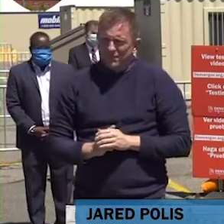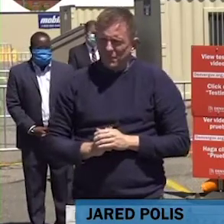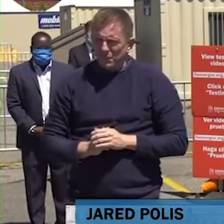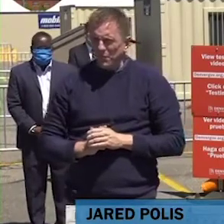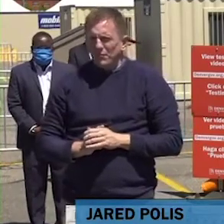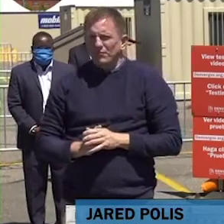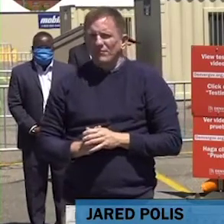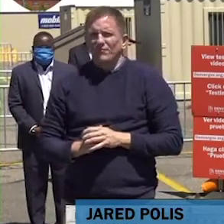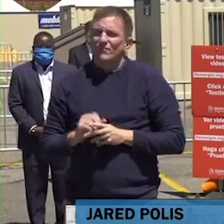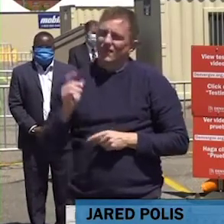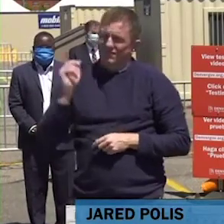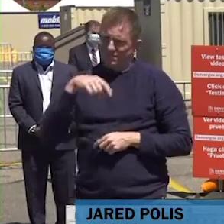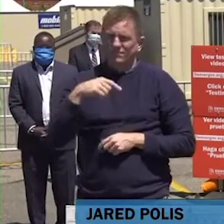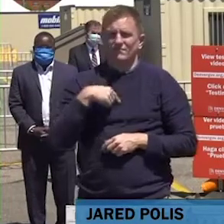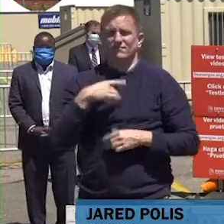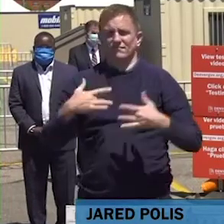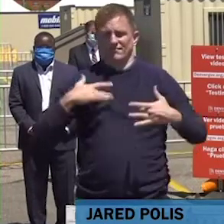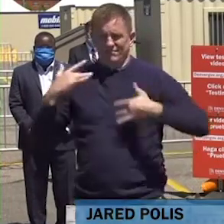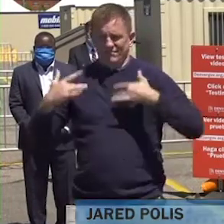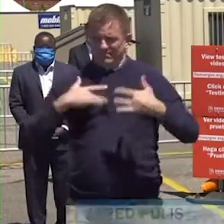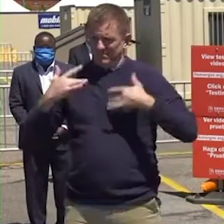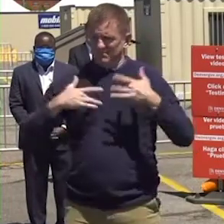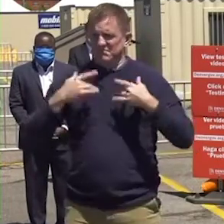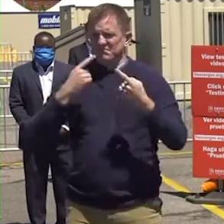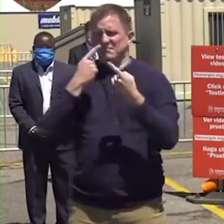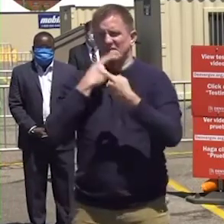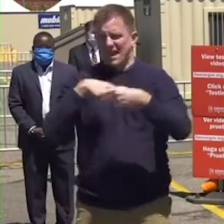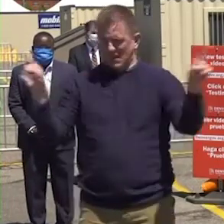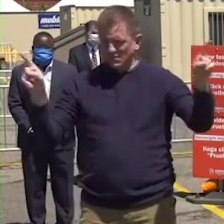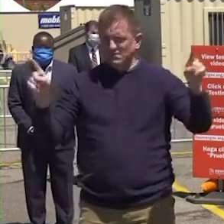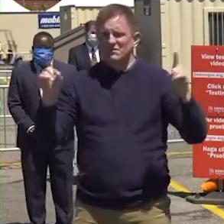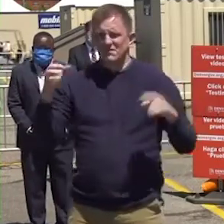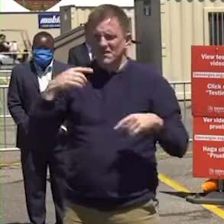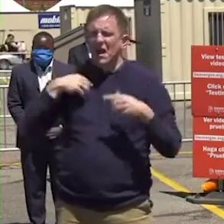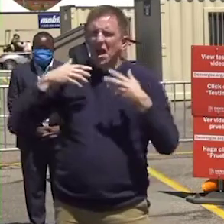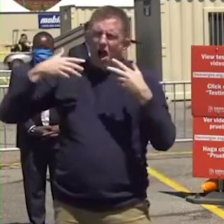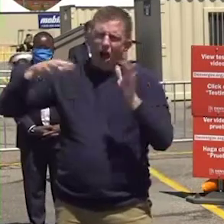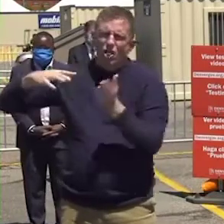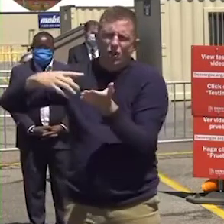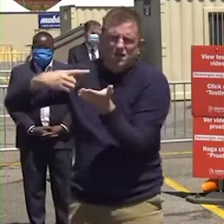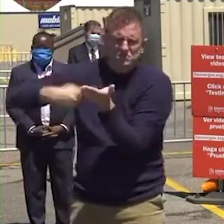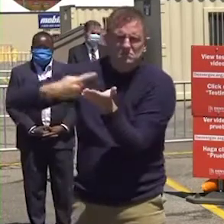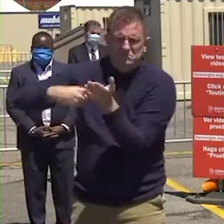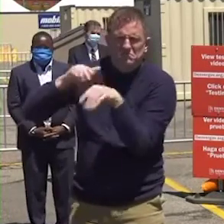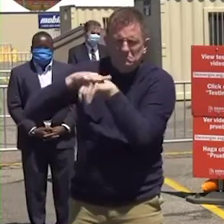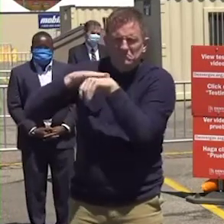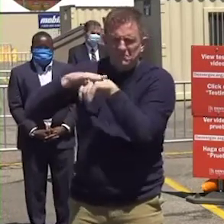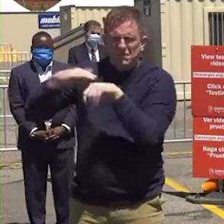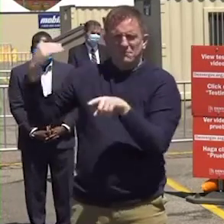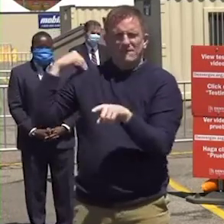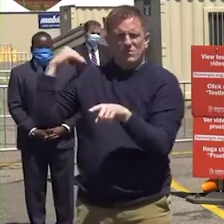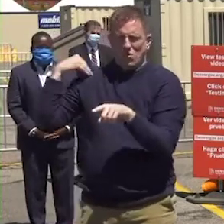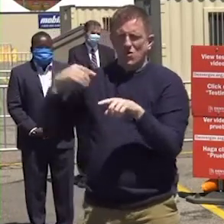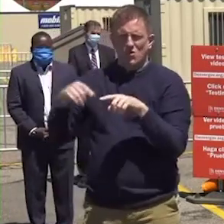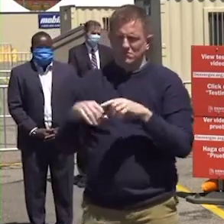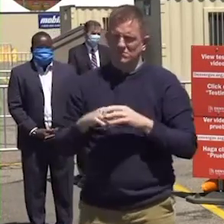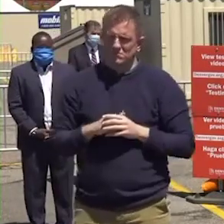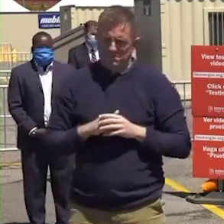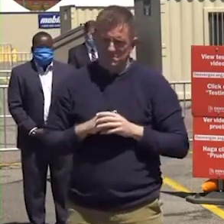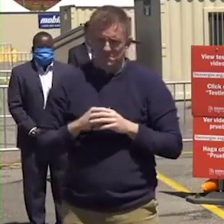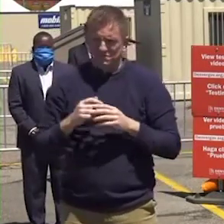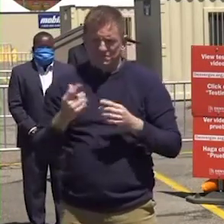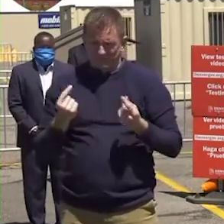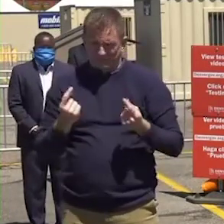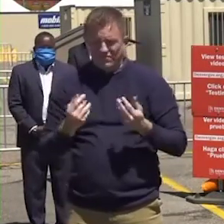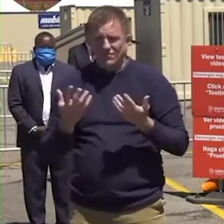nivel muy alto, pero esos son los parámetros exactos de nuestra colaboración del estado de Colorado con la Universidad